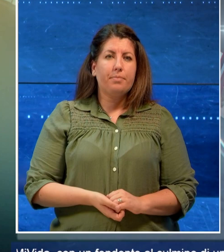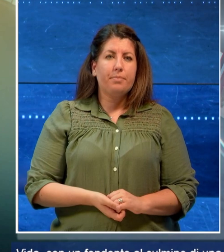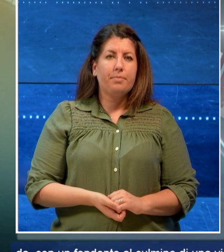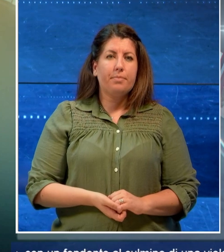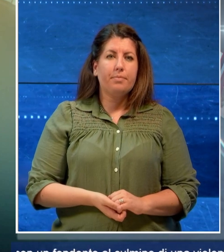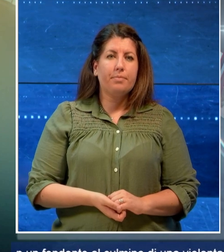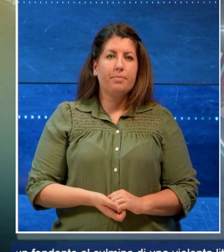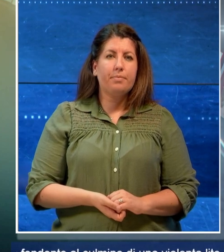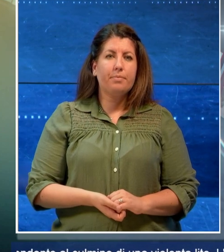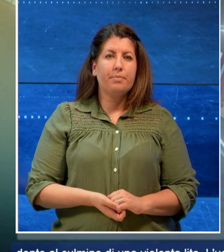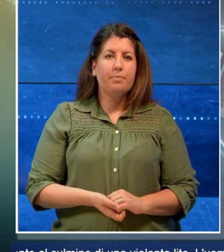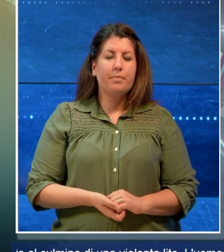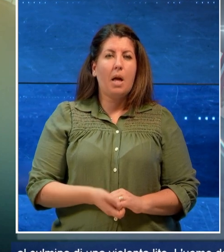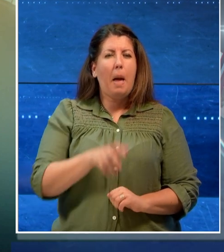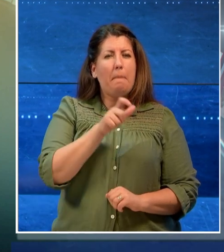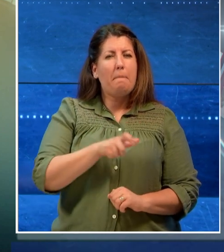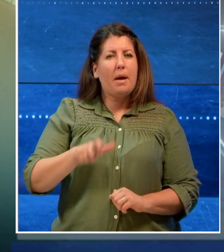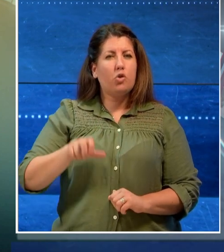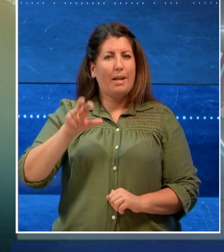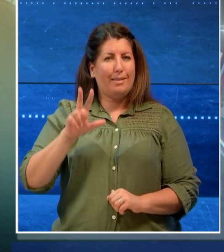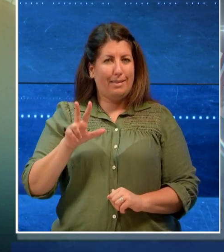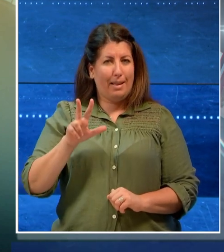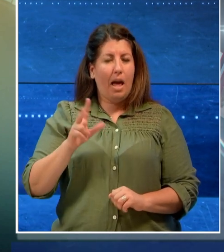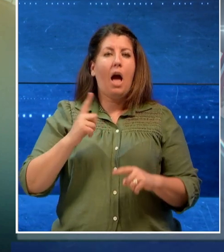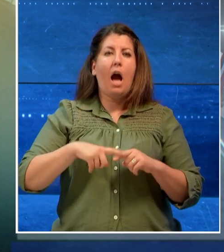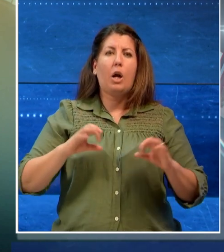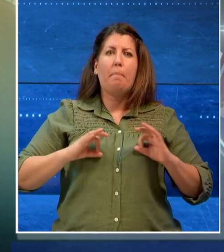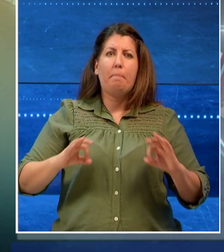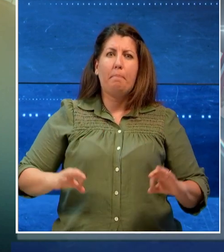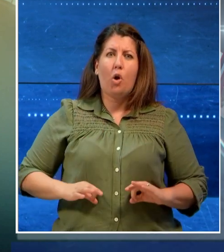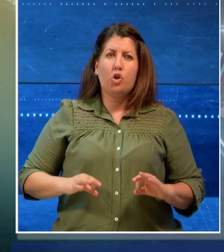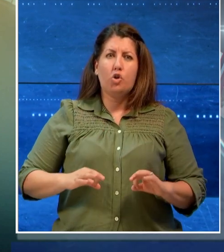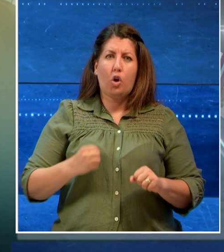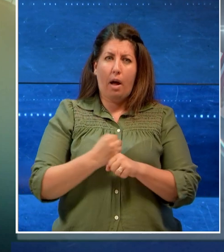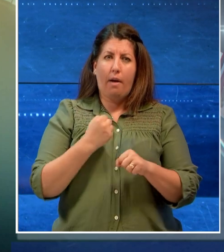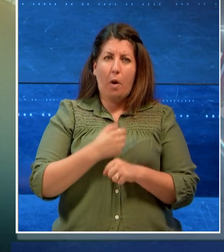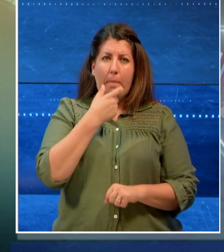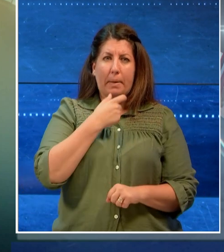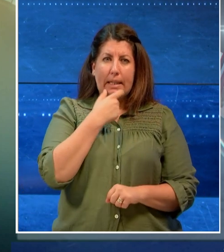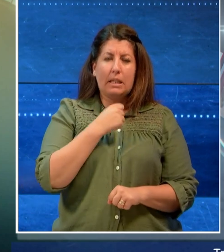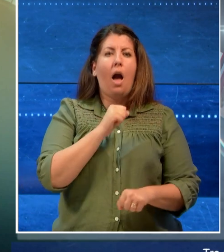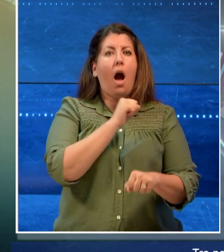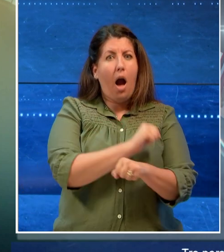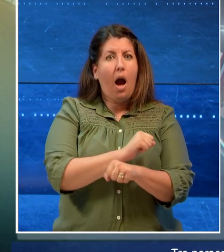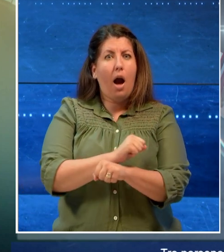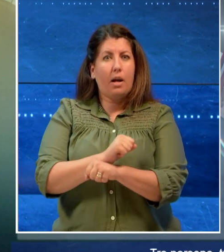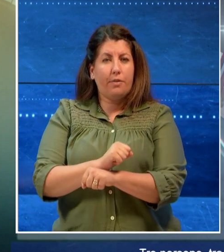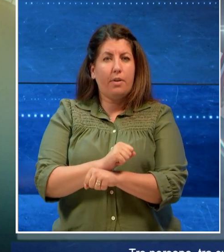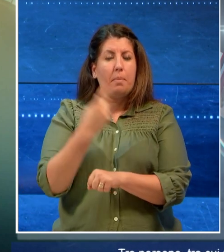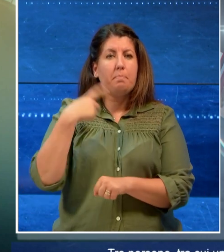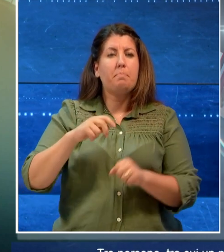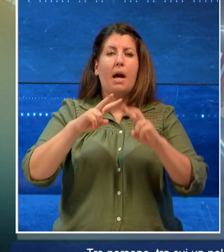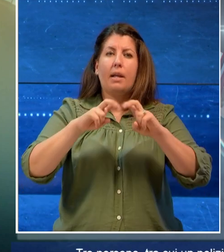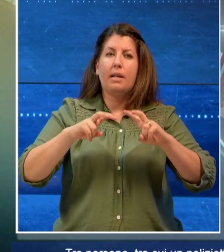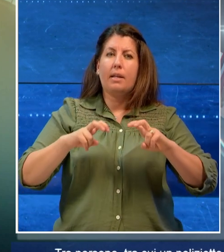Tre persone tra cui un poliziotto in servizio a Brindisi sono state arrestate nell'ambito di un'inchiesta su una